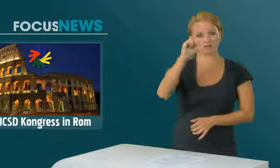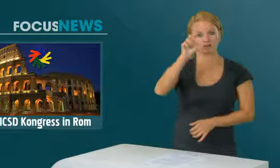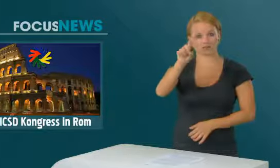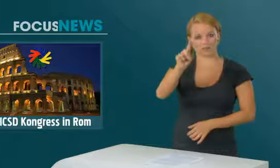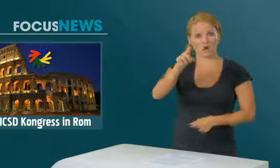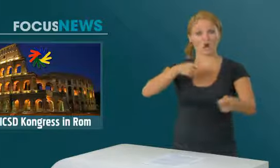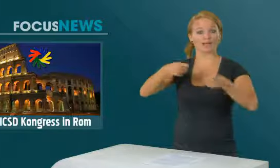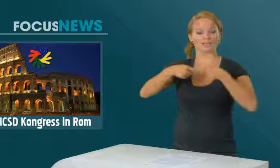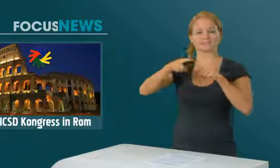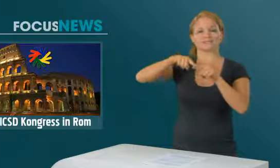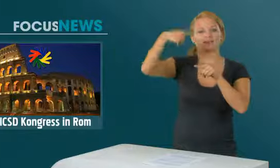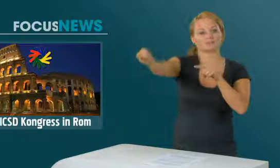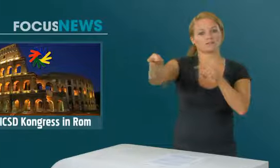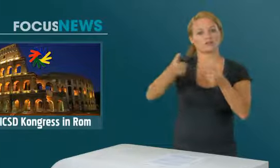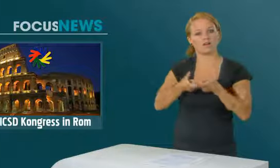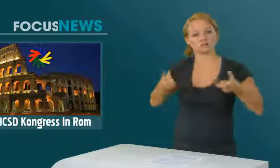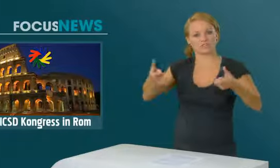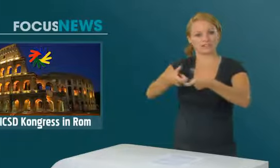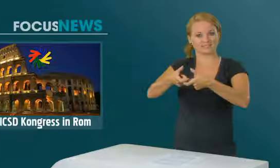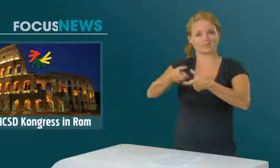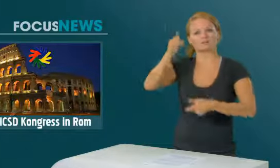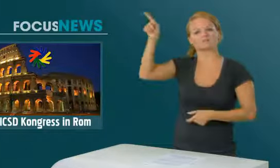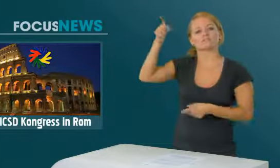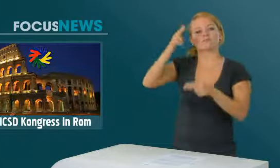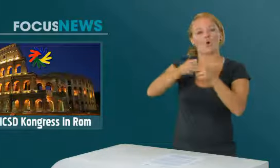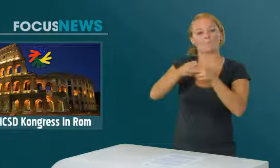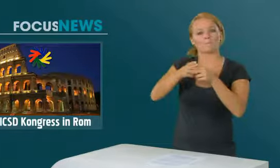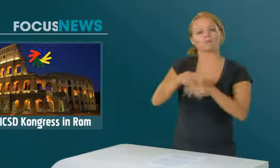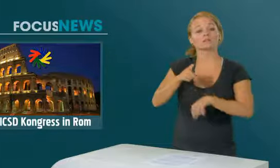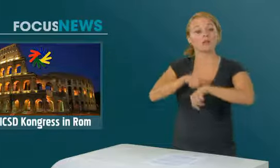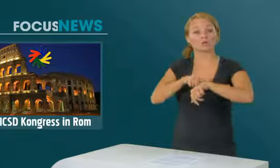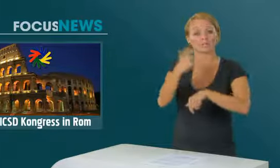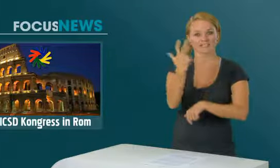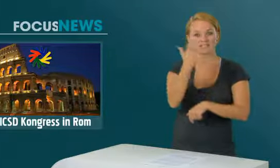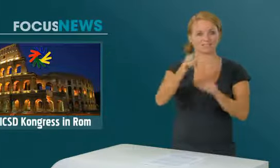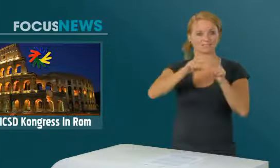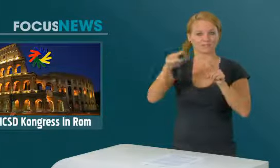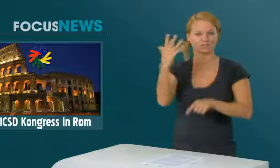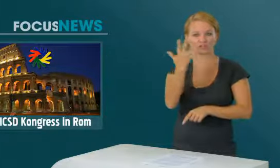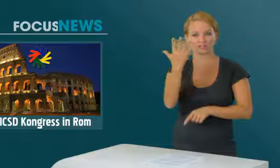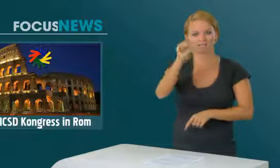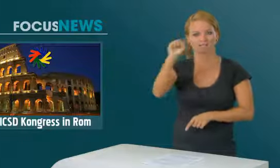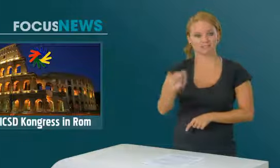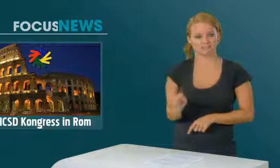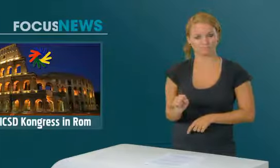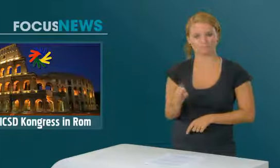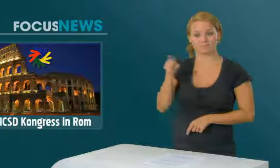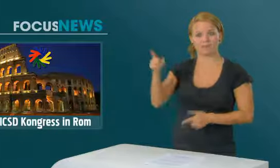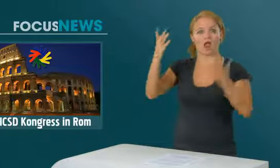Das ICSD organisiert kommende Woche vom 13. bis 15. September einen Kongress in